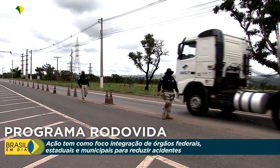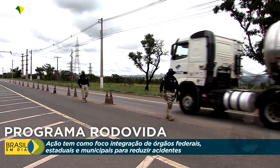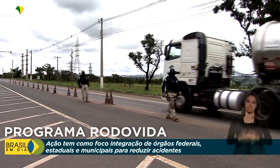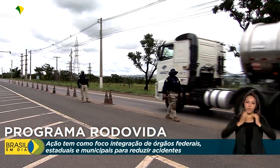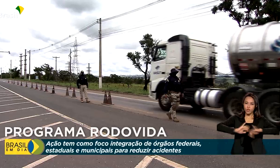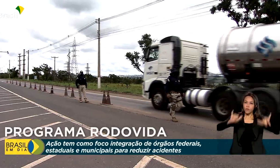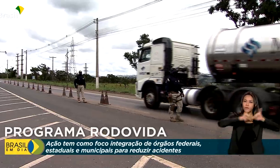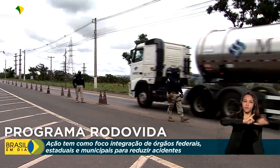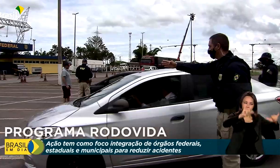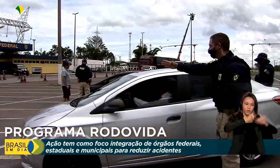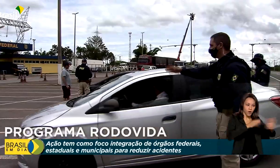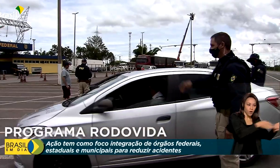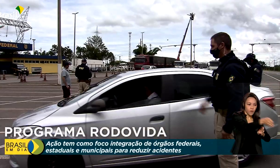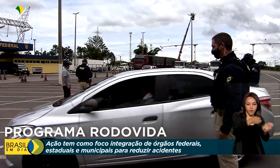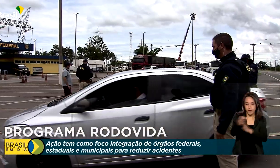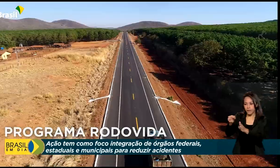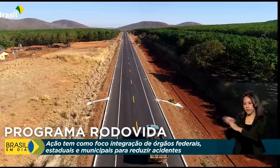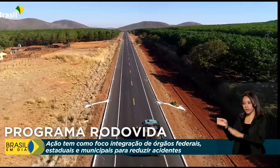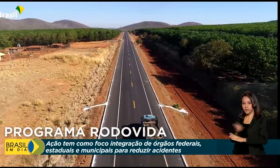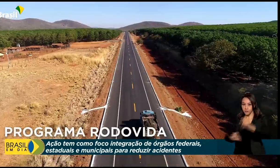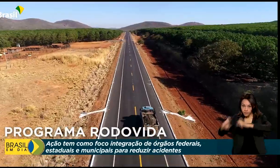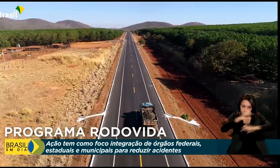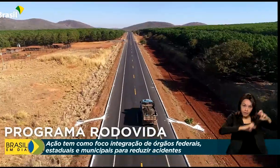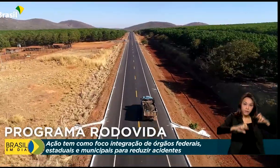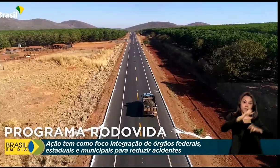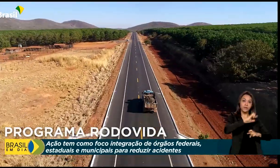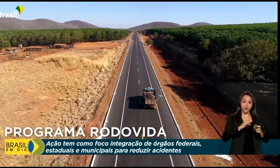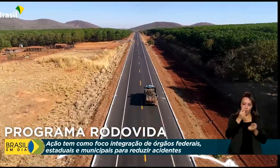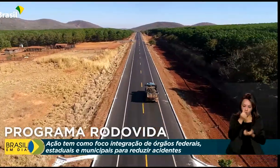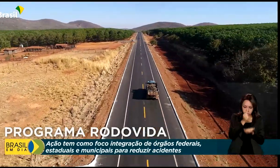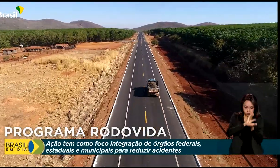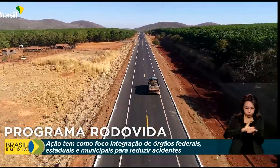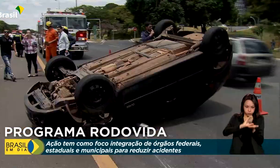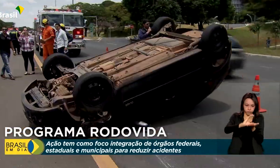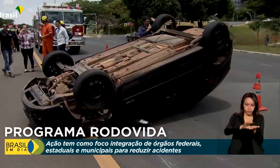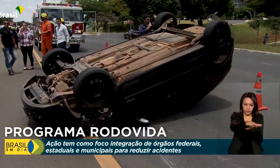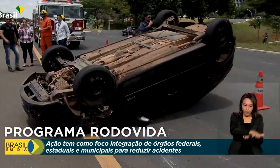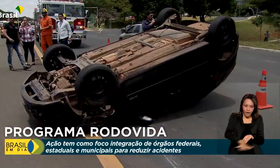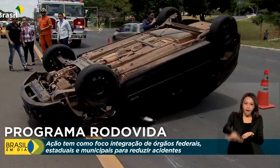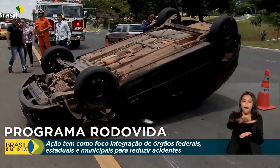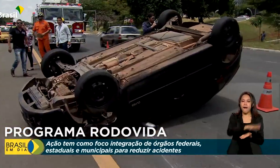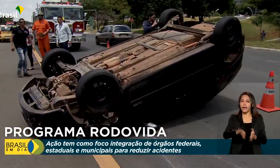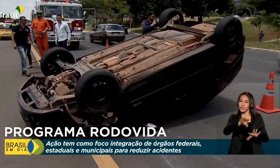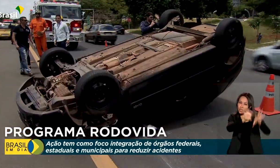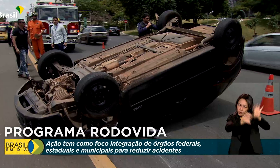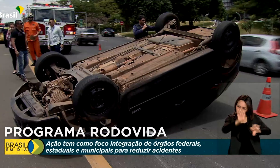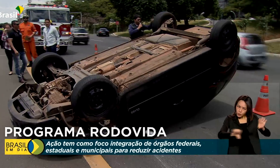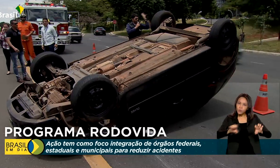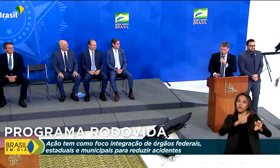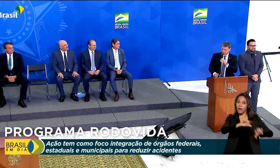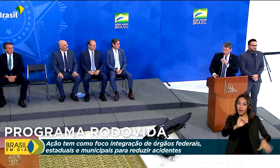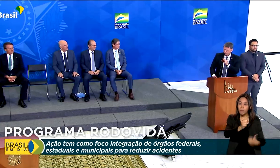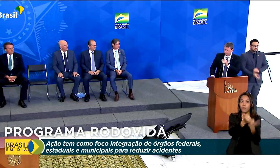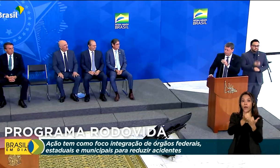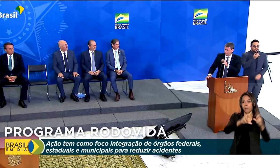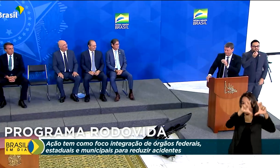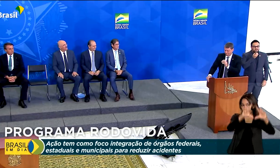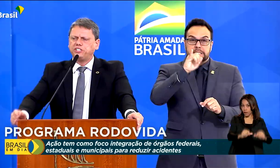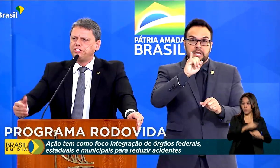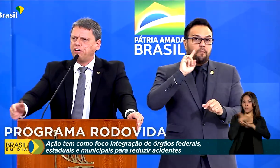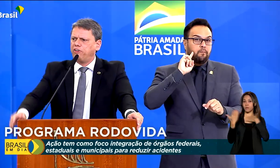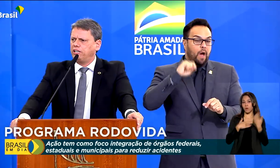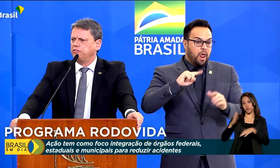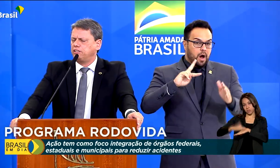campanhas educativas e fiscalização, os investimentos em engenharia também vão ajudar a reduzir acidentes, segundo o